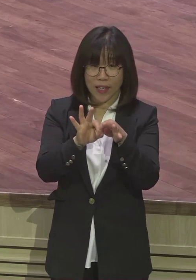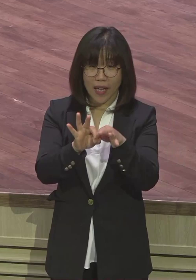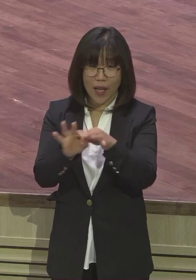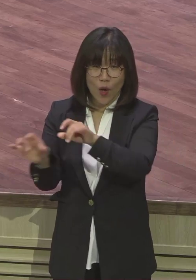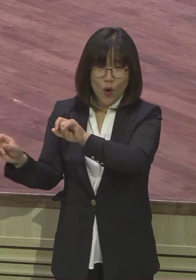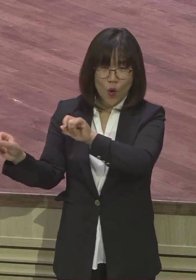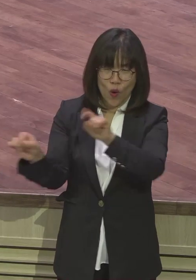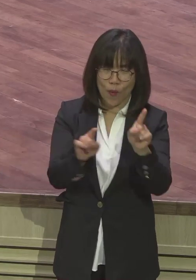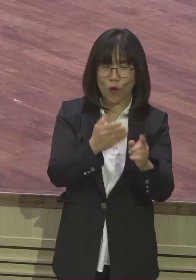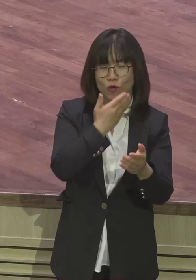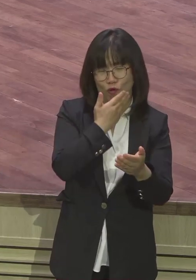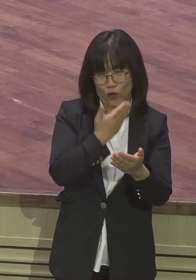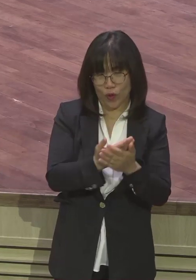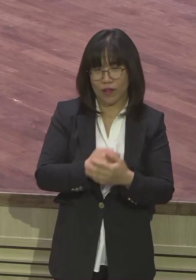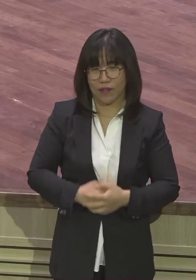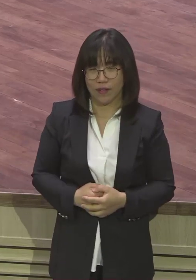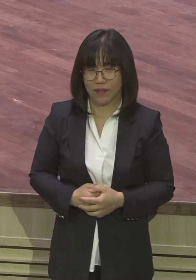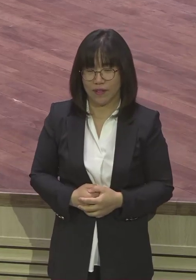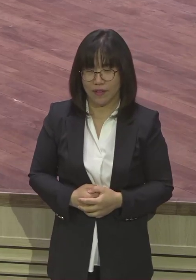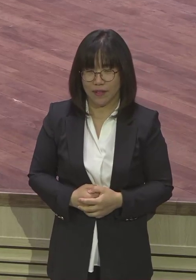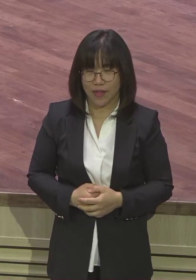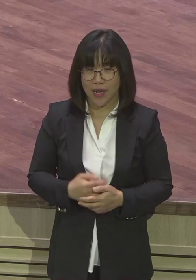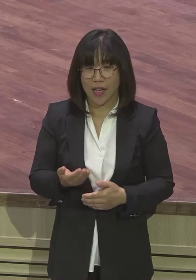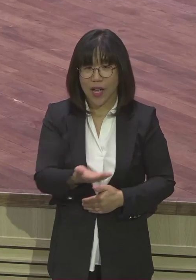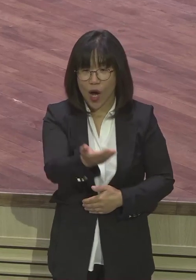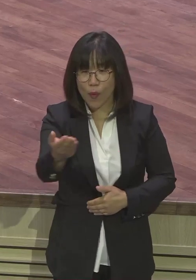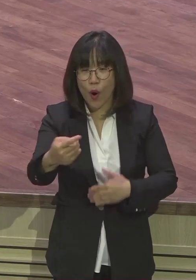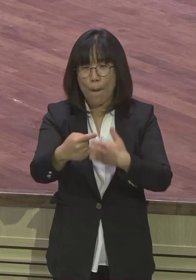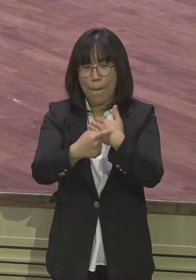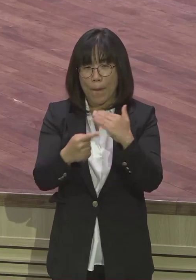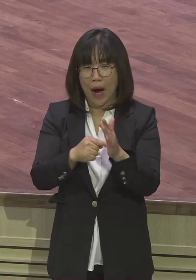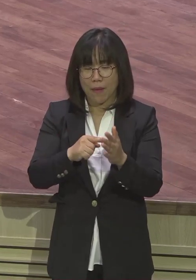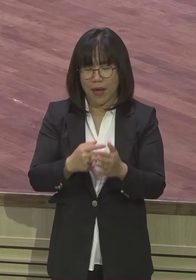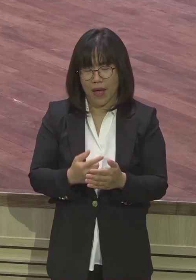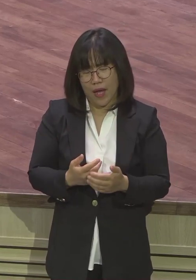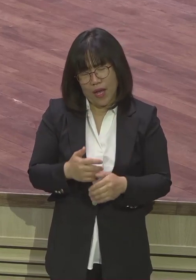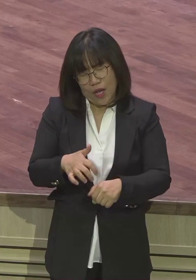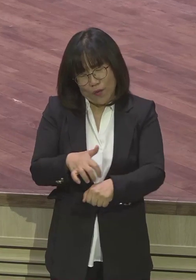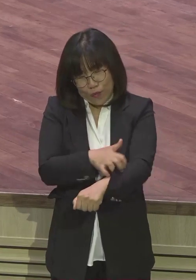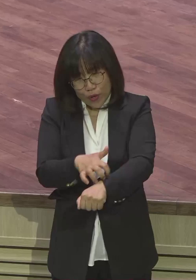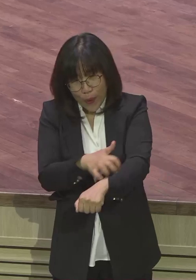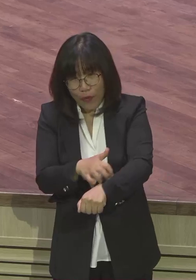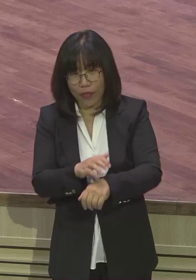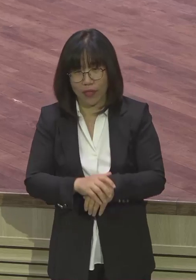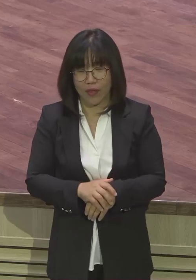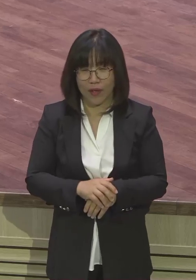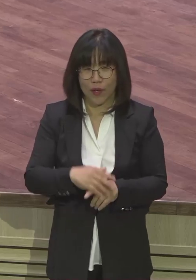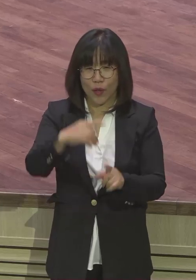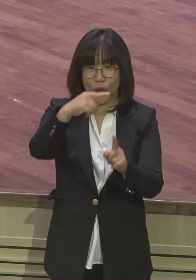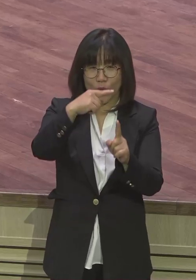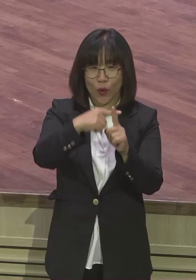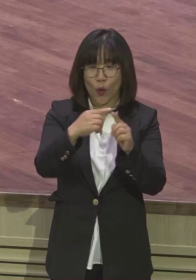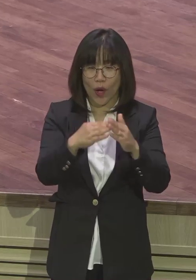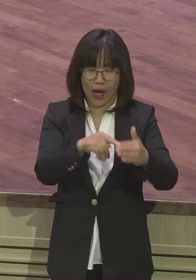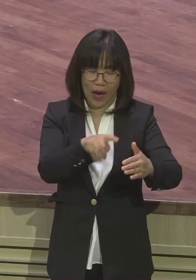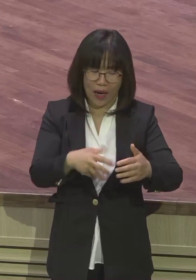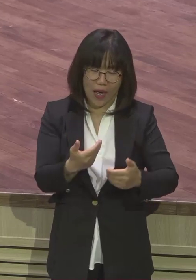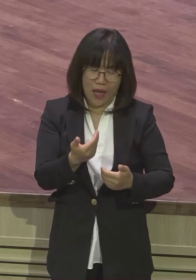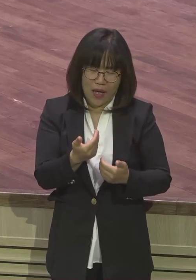관계 회복. 지금까지도 뭔가 불편한 직장에서 여러분의 가정에서 교회에서 불편한 관계 있으면 하나님의 관계 회복이